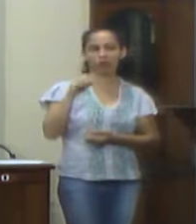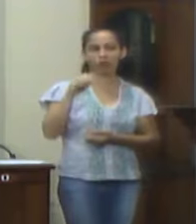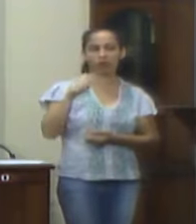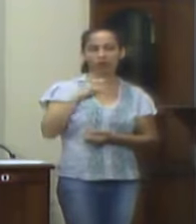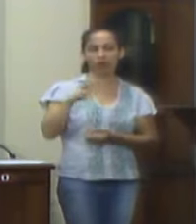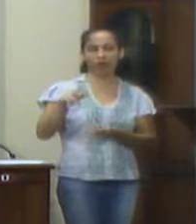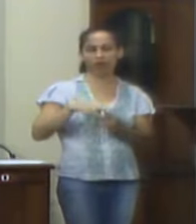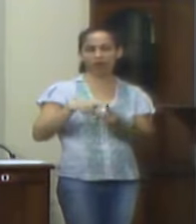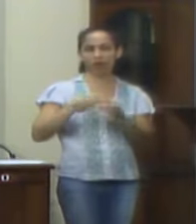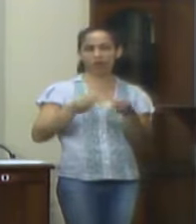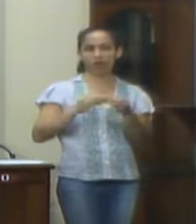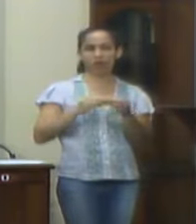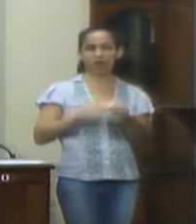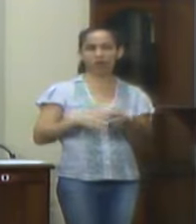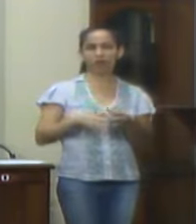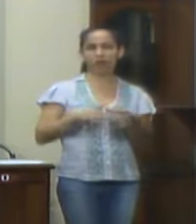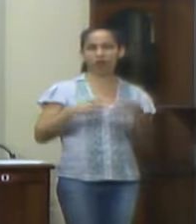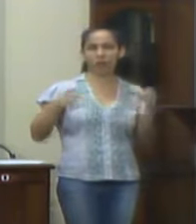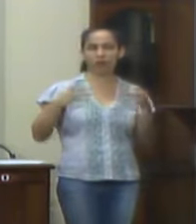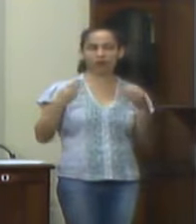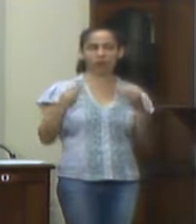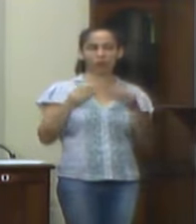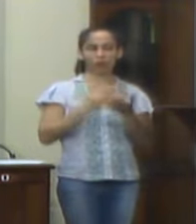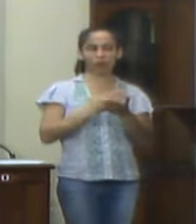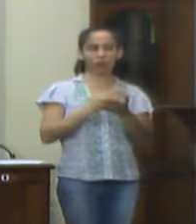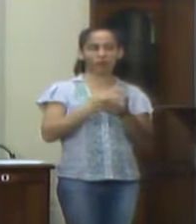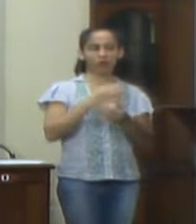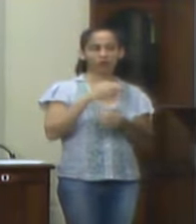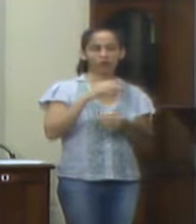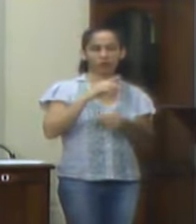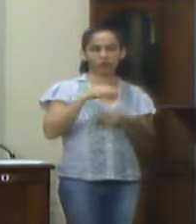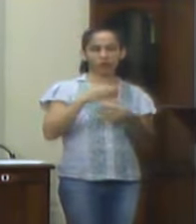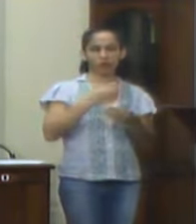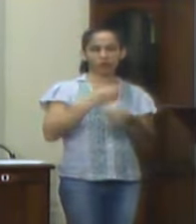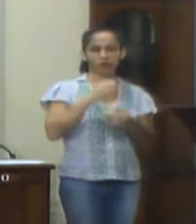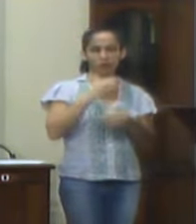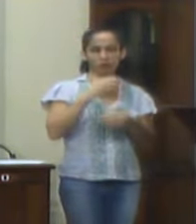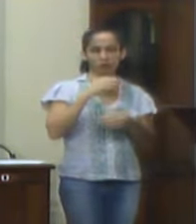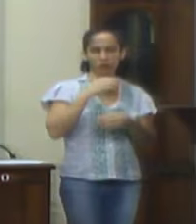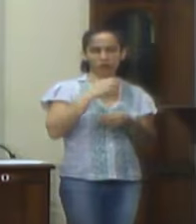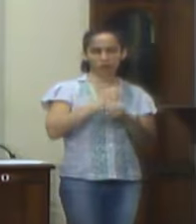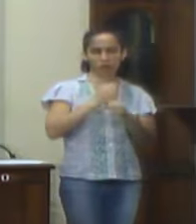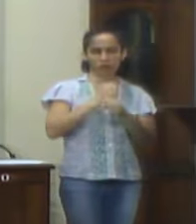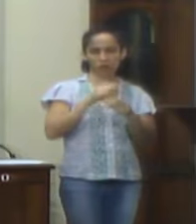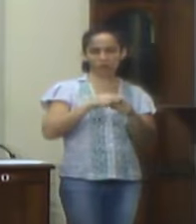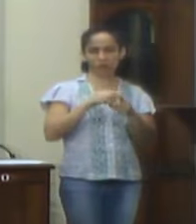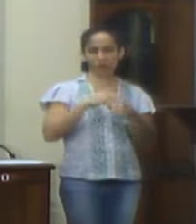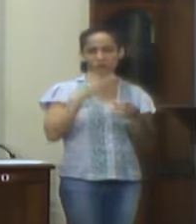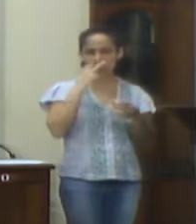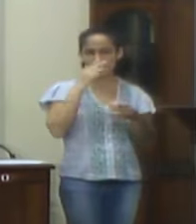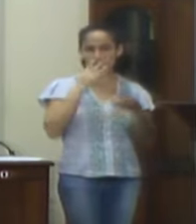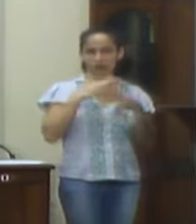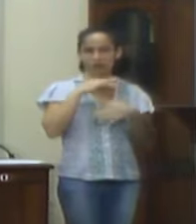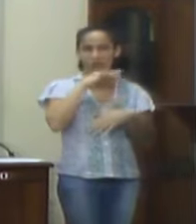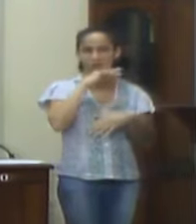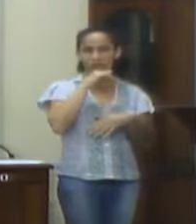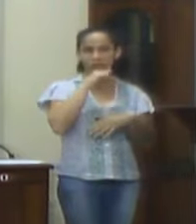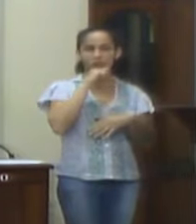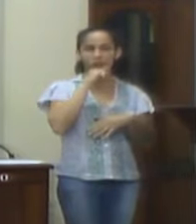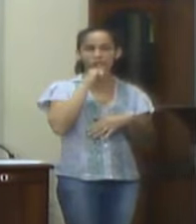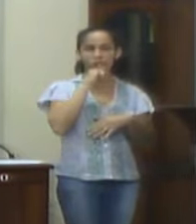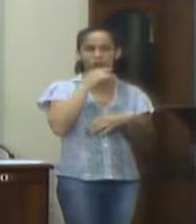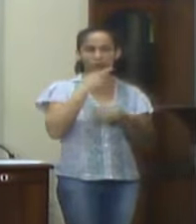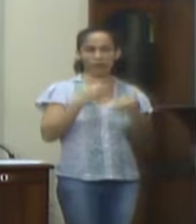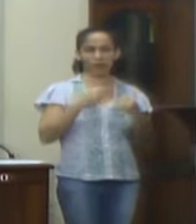abandono crescem consideravelmente, implicando no sofrimento de vários animais jogados na rua. Diante de tal situação, entendemos que uma